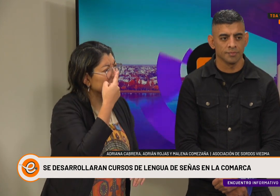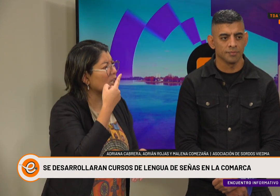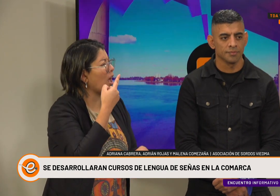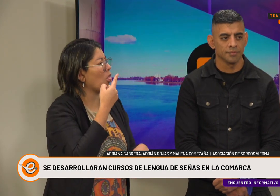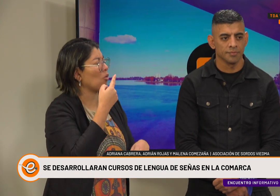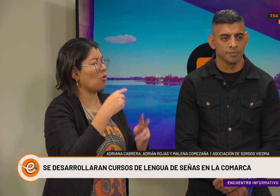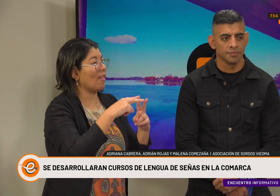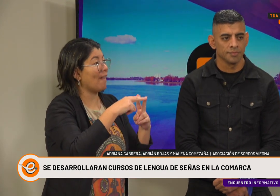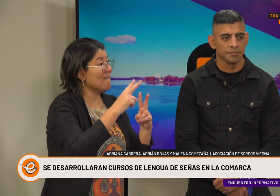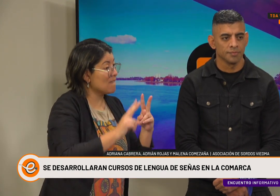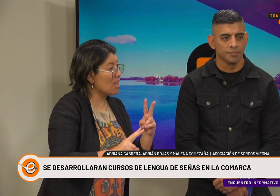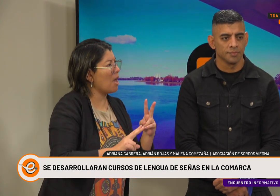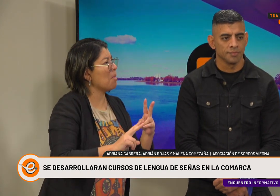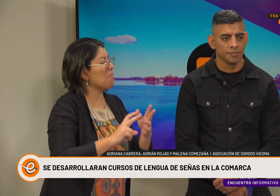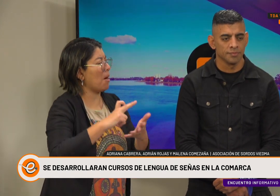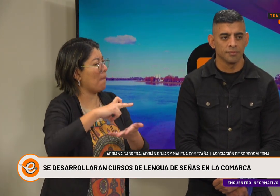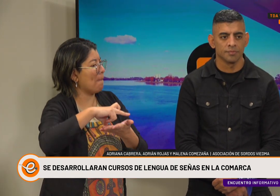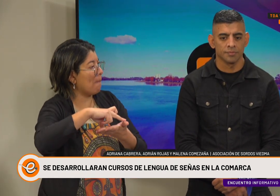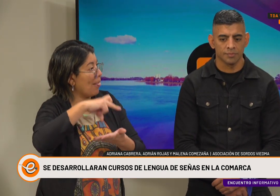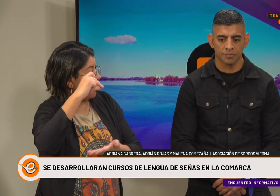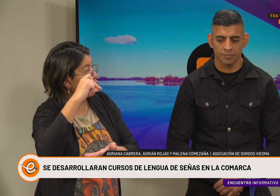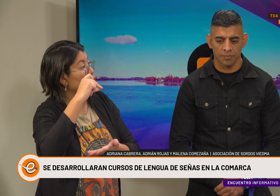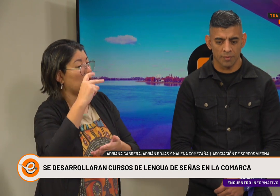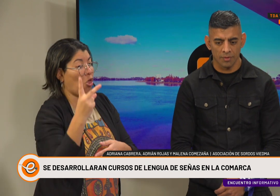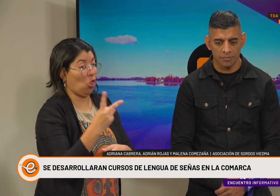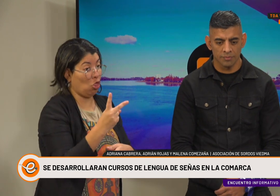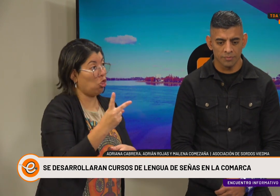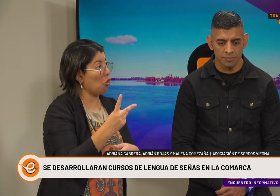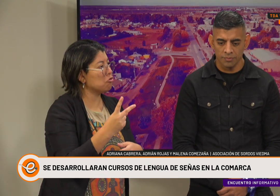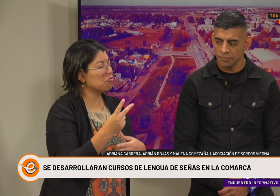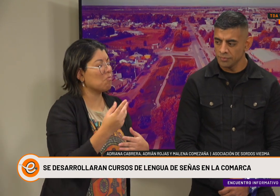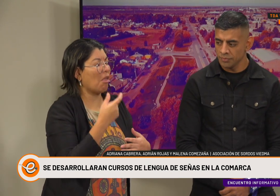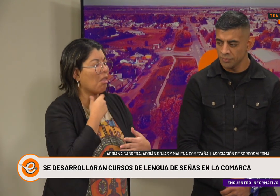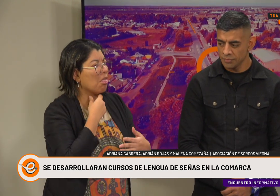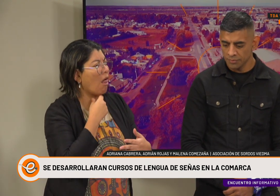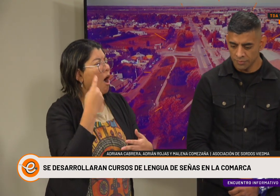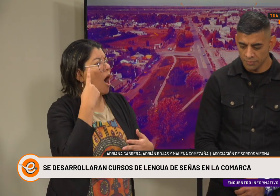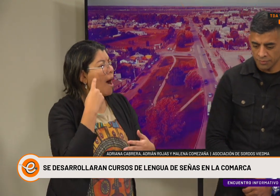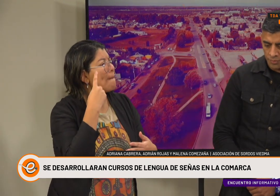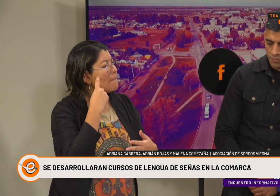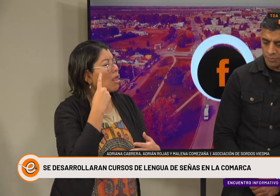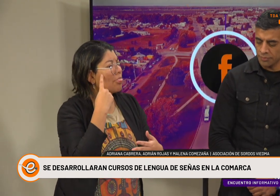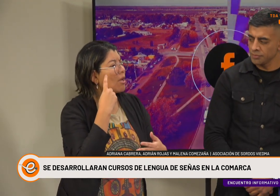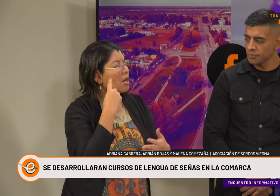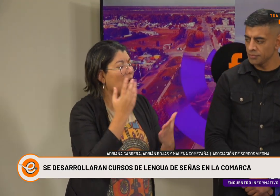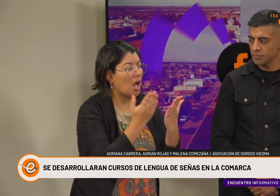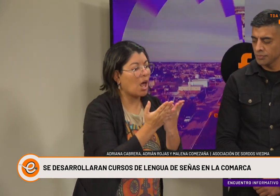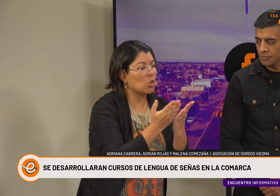Todos los interesados de Viedma, de Patagones, va a haber dos cursos en ambos lugares.